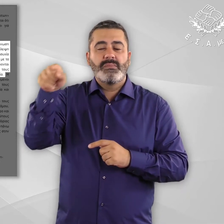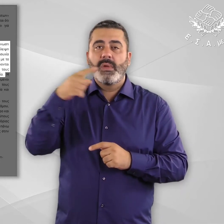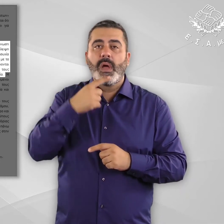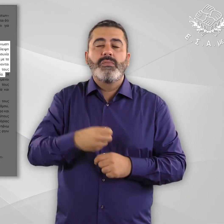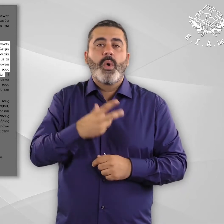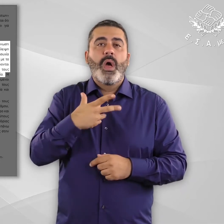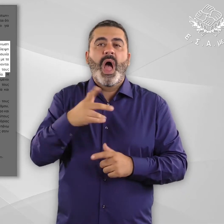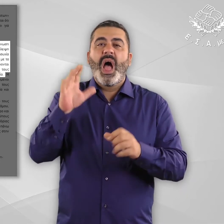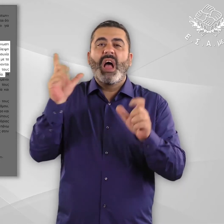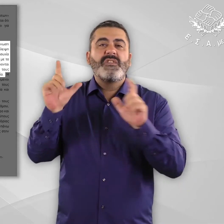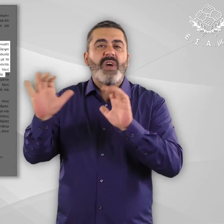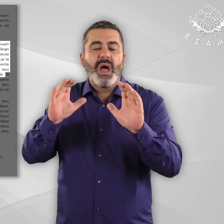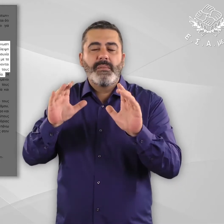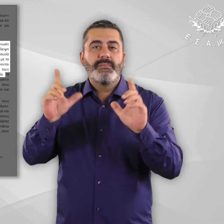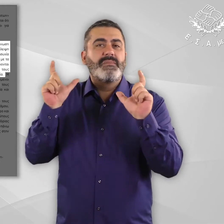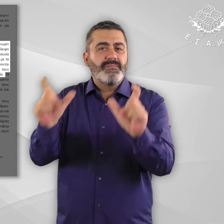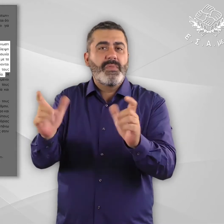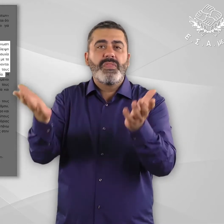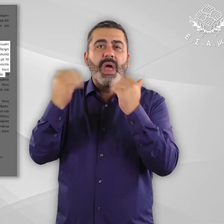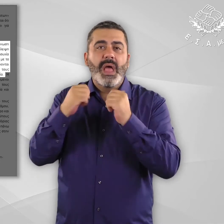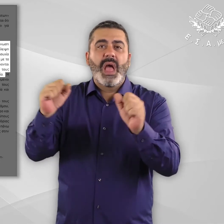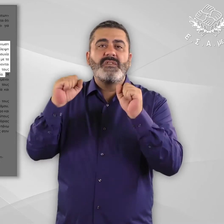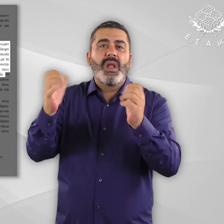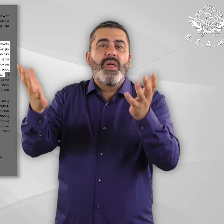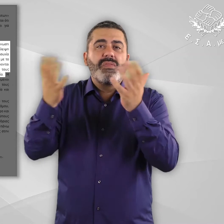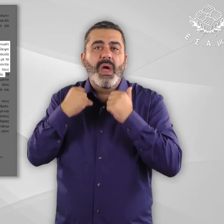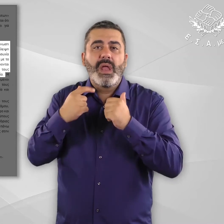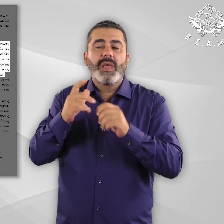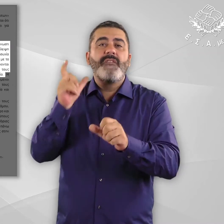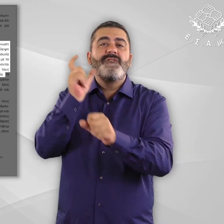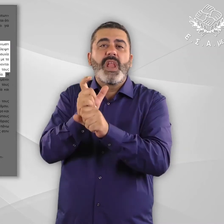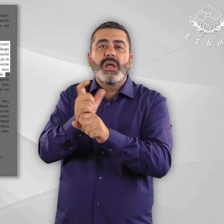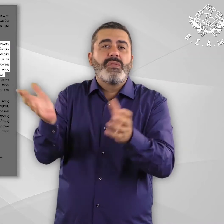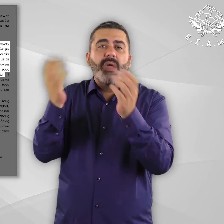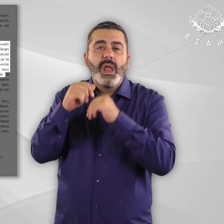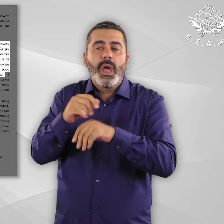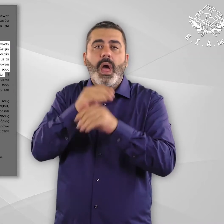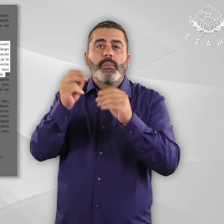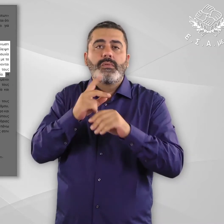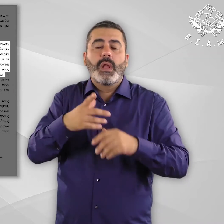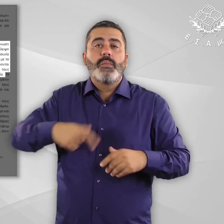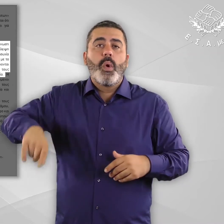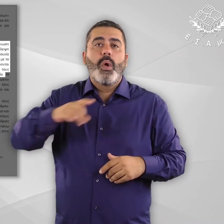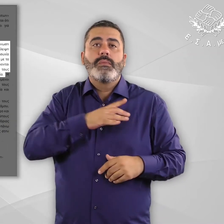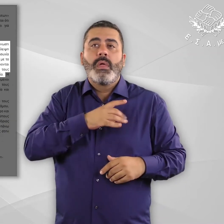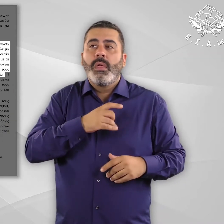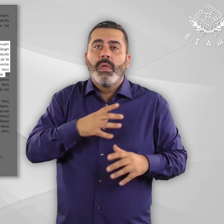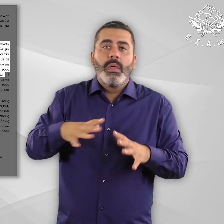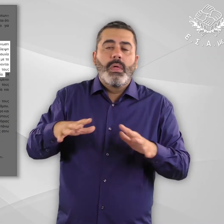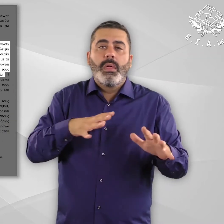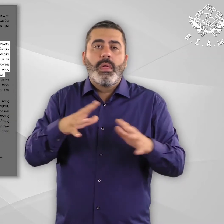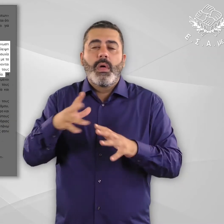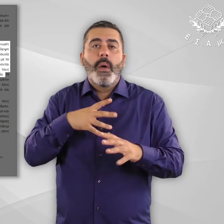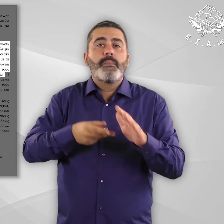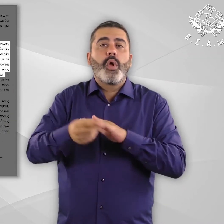έλλειψη ασφάλειας και φύλαξης αναφέρθηκε ως η μεγαλύτερη ανησυχία όλων των ερωτηθέντων προσφύγων και αιτούν τον άσυλο, με τα